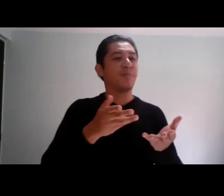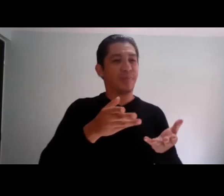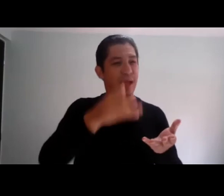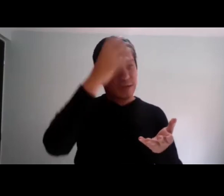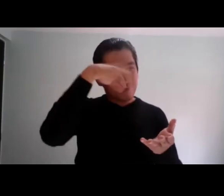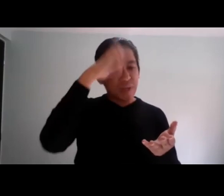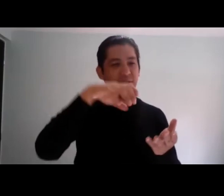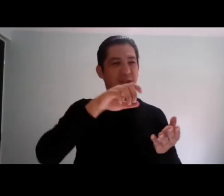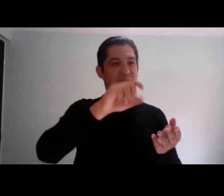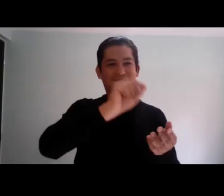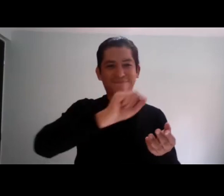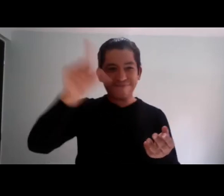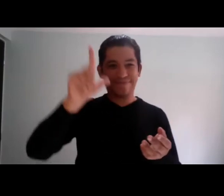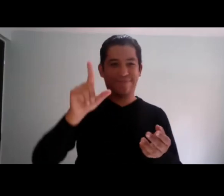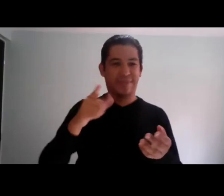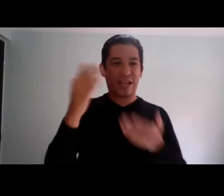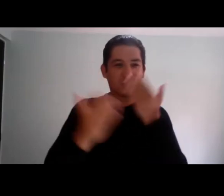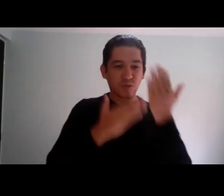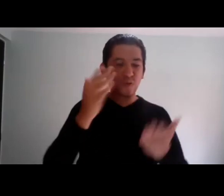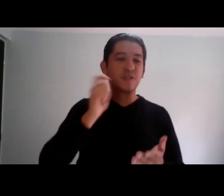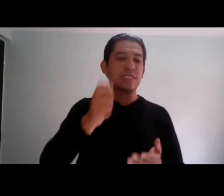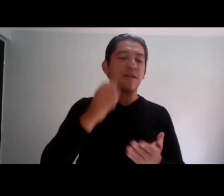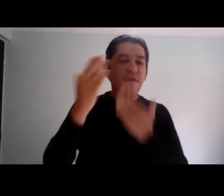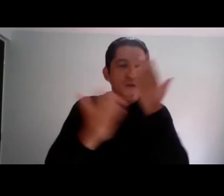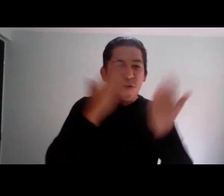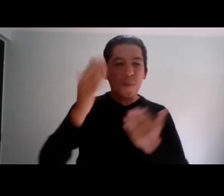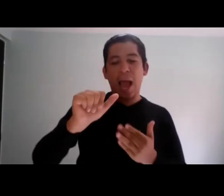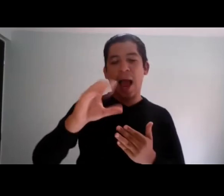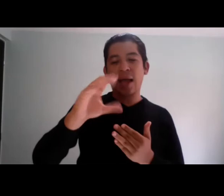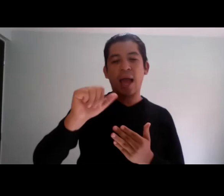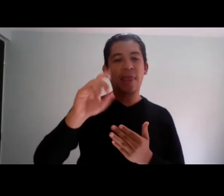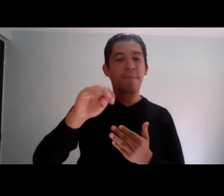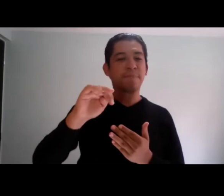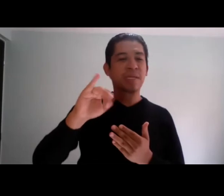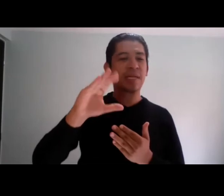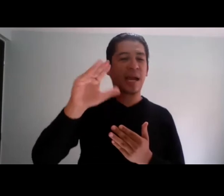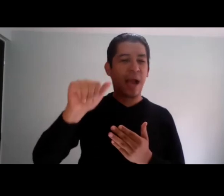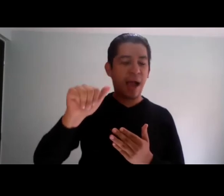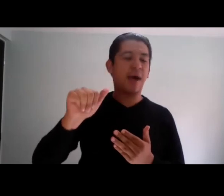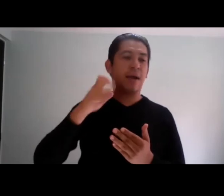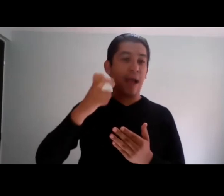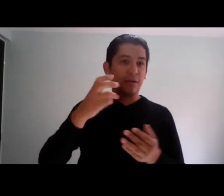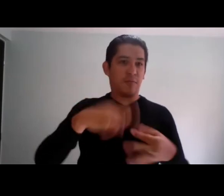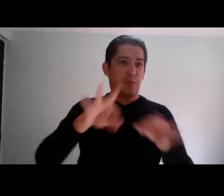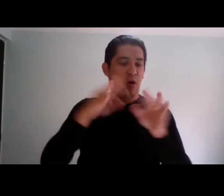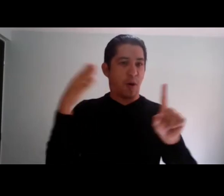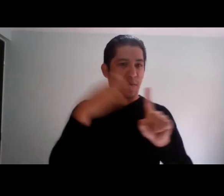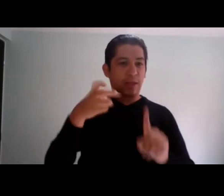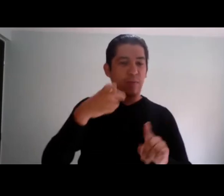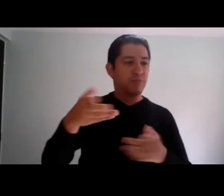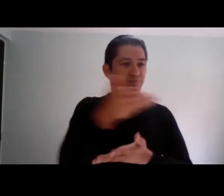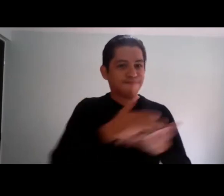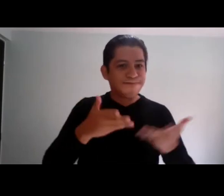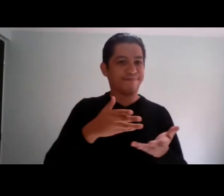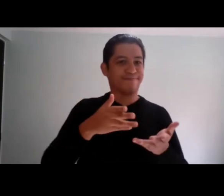opiniones, y sobre todo que compartamos ciertos aspectos que nos vuelvan más profesionales, que compartamos, por